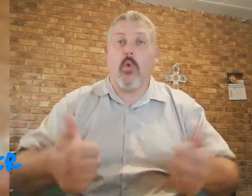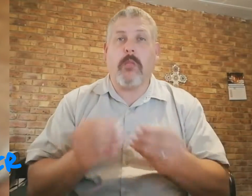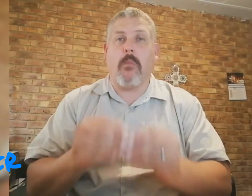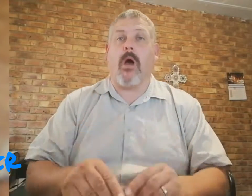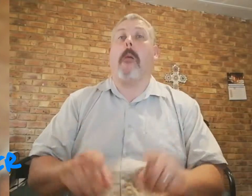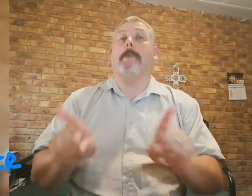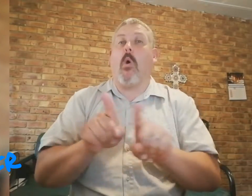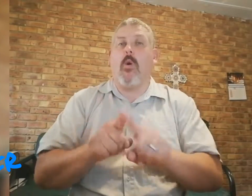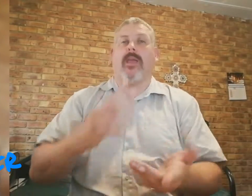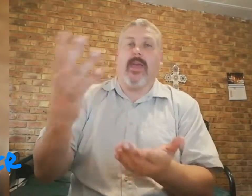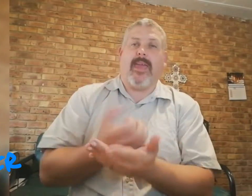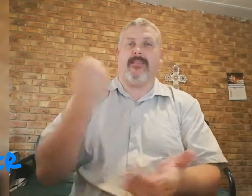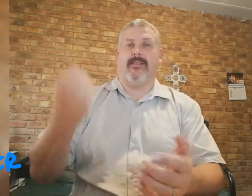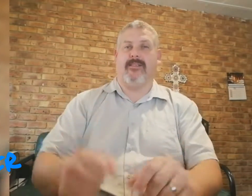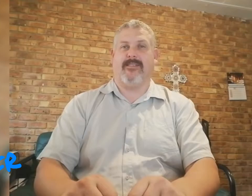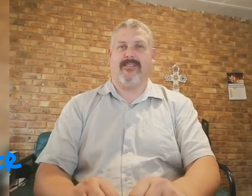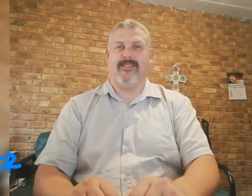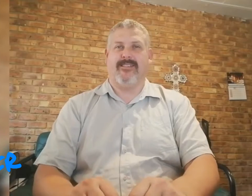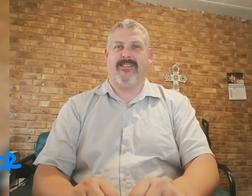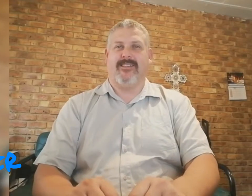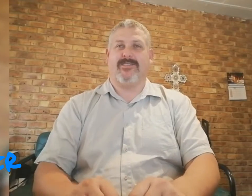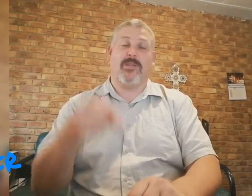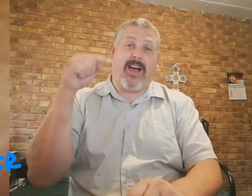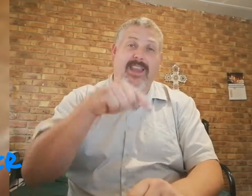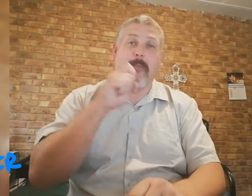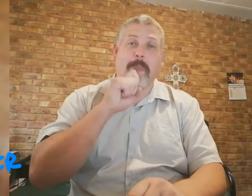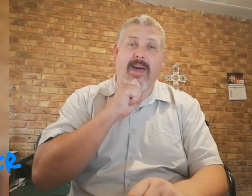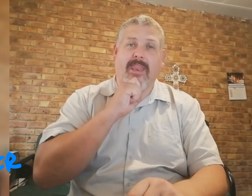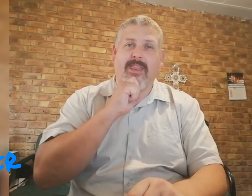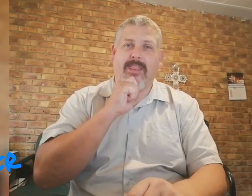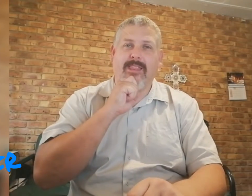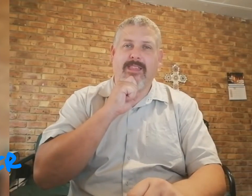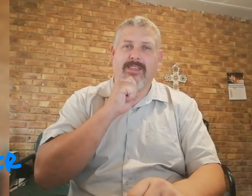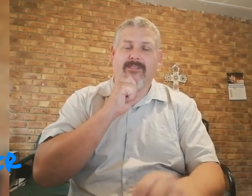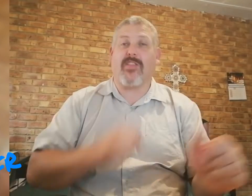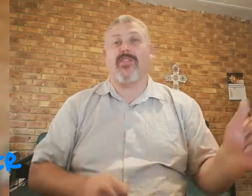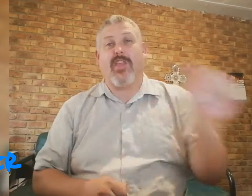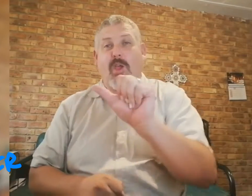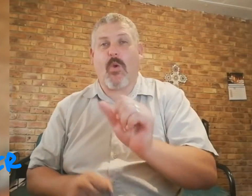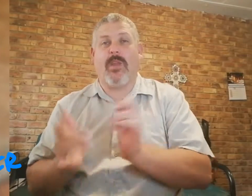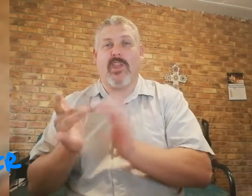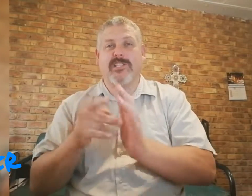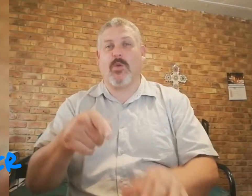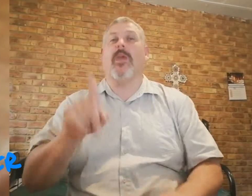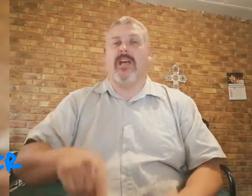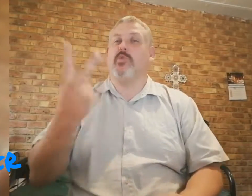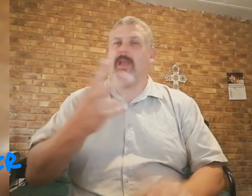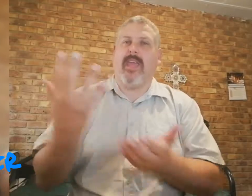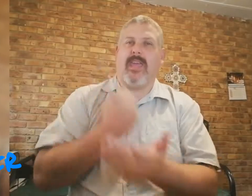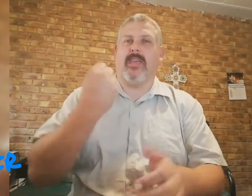soons maar, maar ook gehet. Sodat die man, wat terugkom na Jesus toe, is ook gehet.